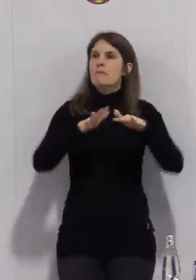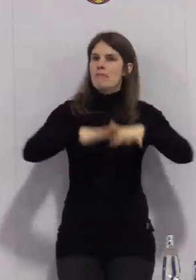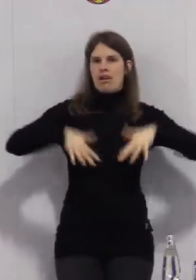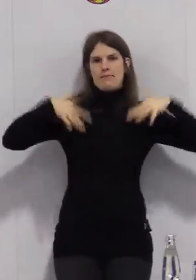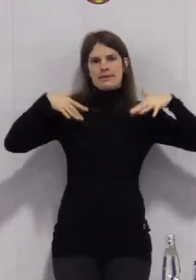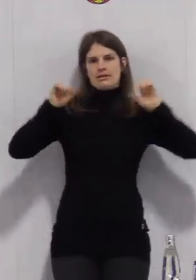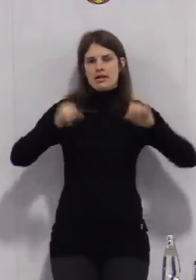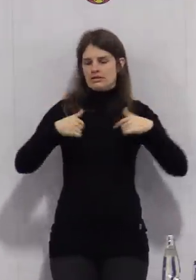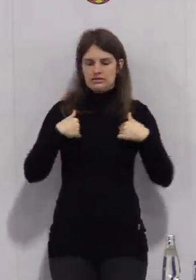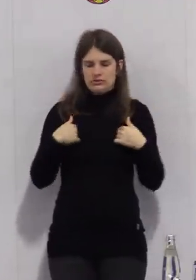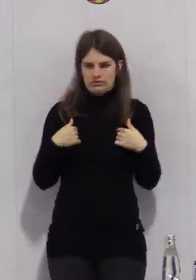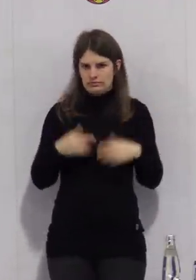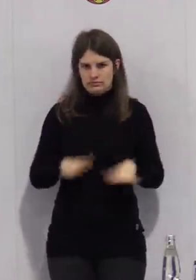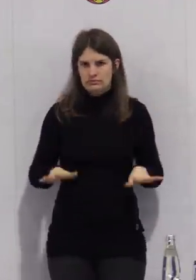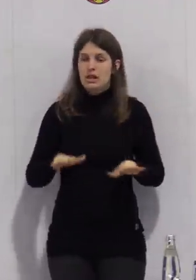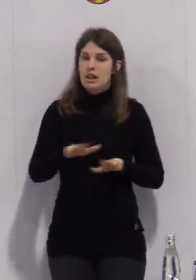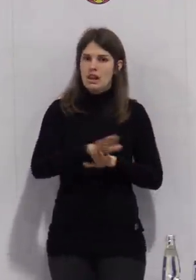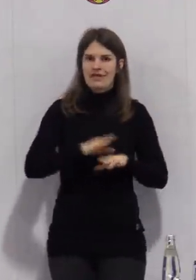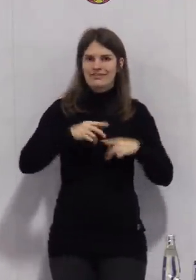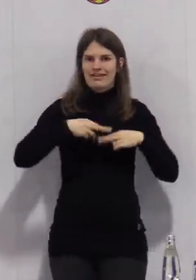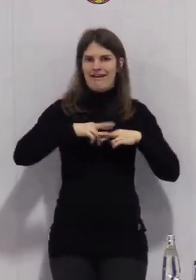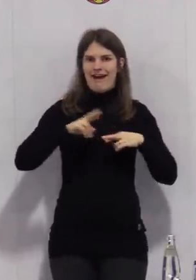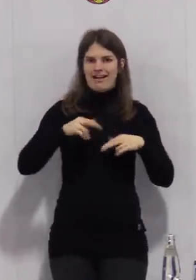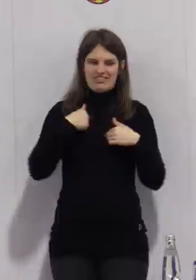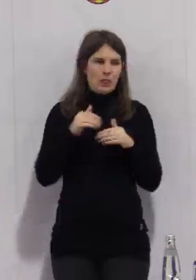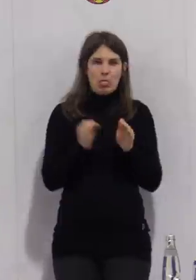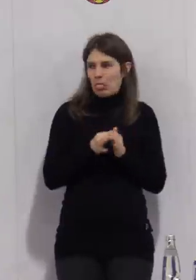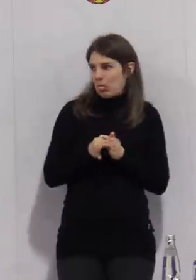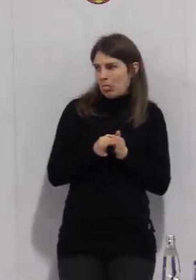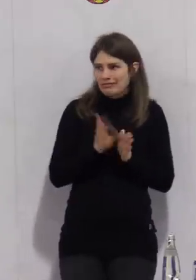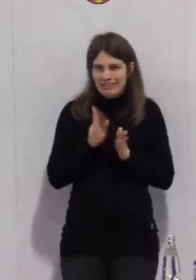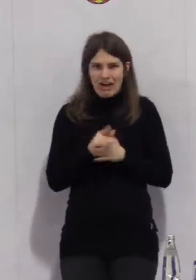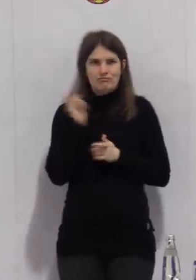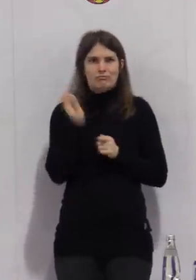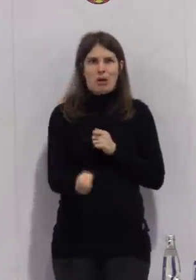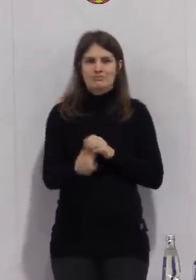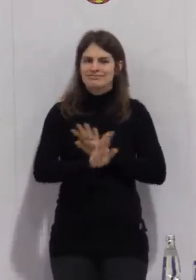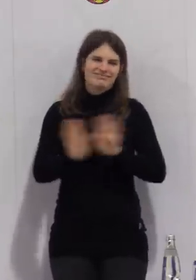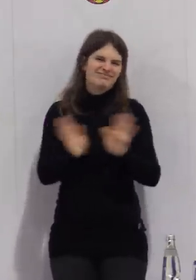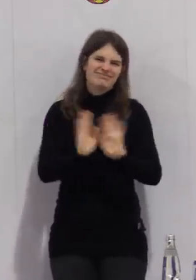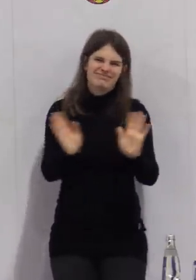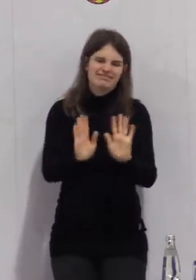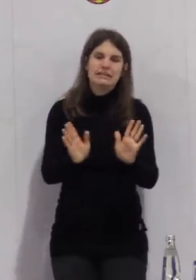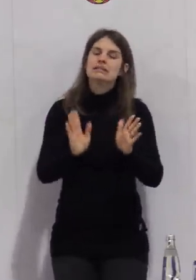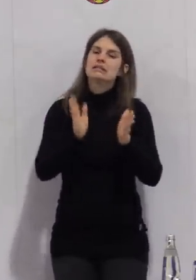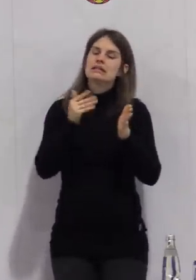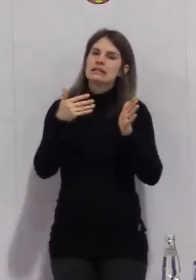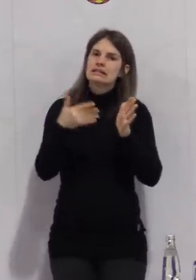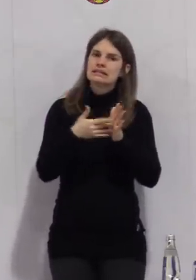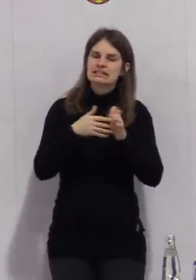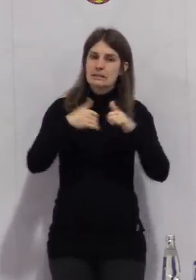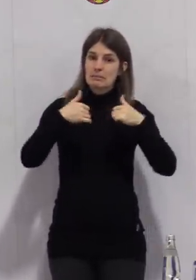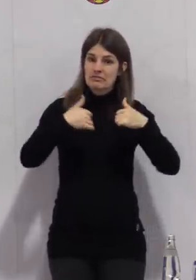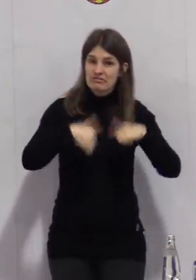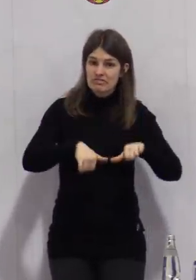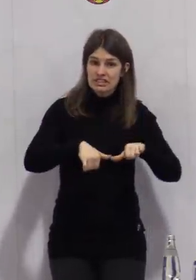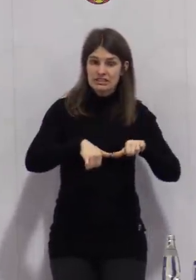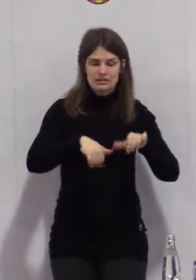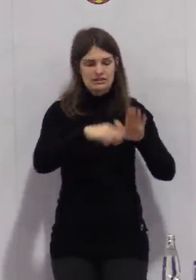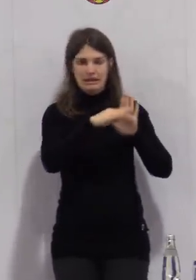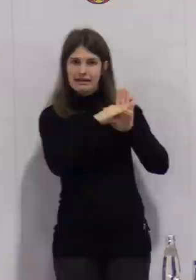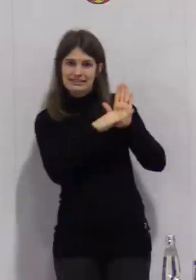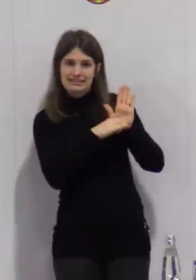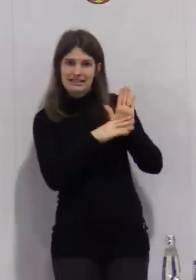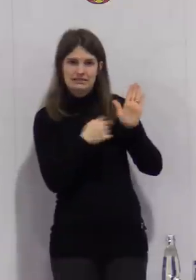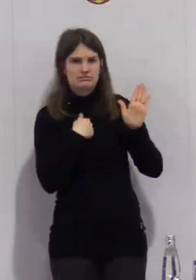machen, nicht der Landrat in Klein-Kleckersdorf. Und deshalb ist also eine Testpflicht aus rechtlichen Gründen